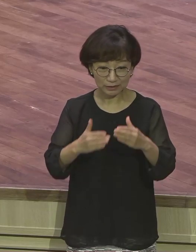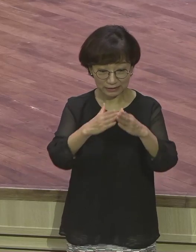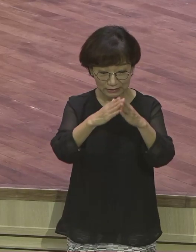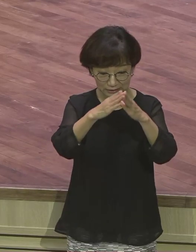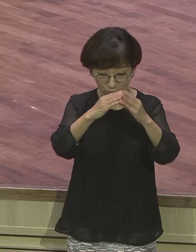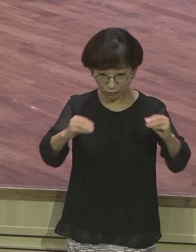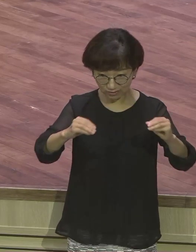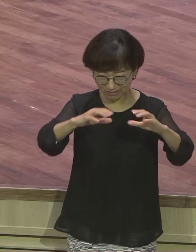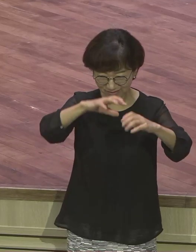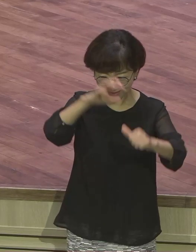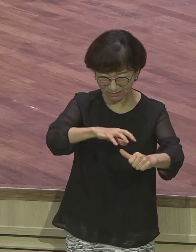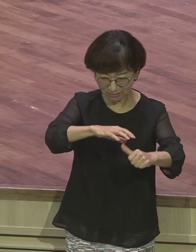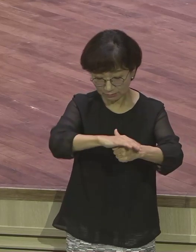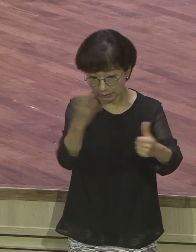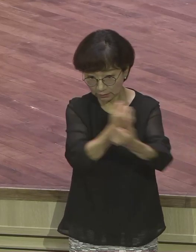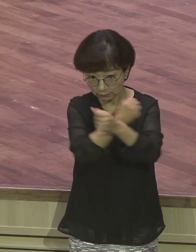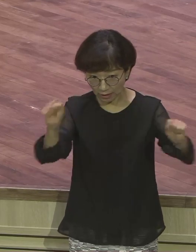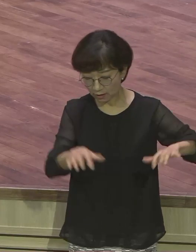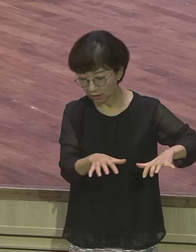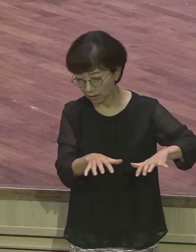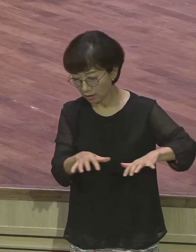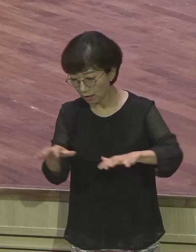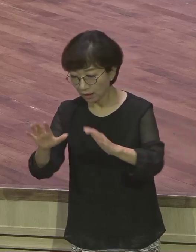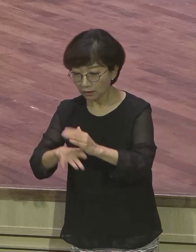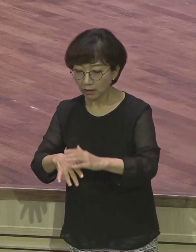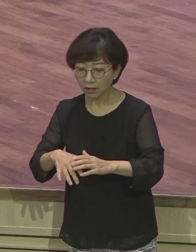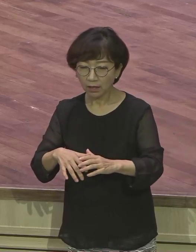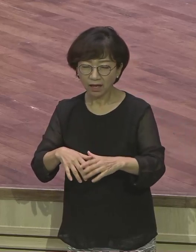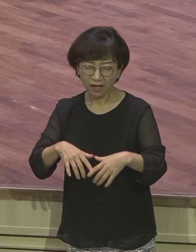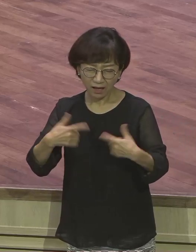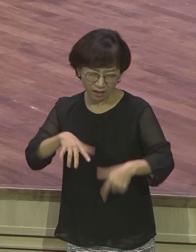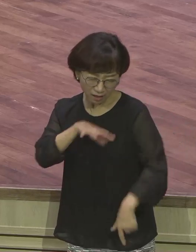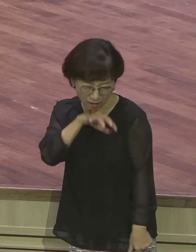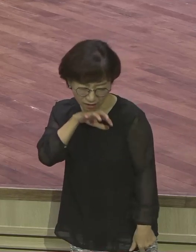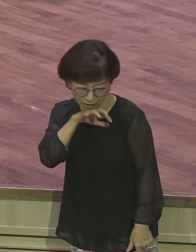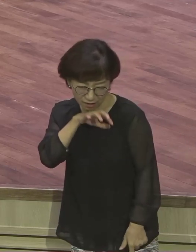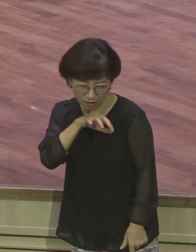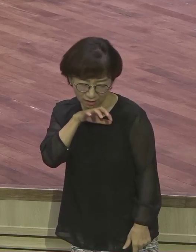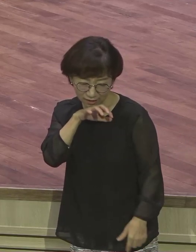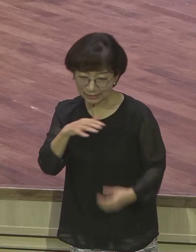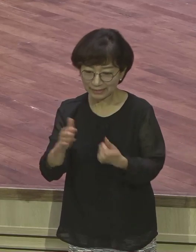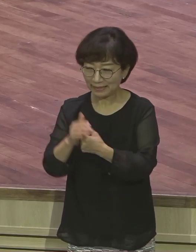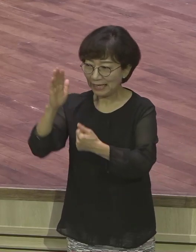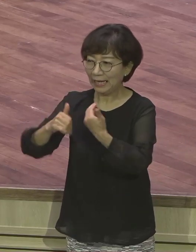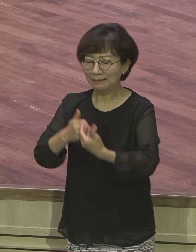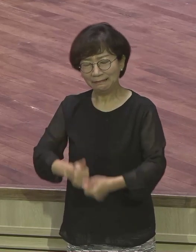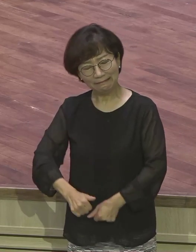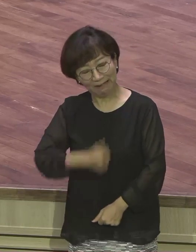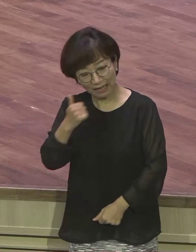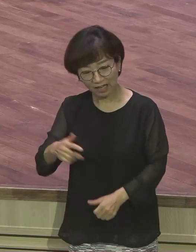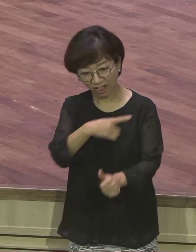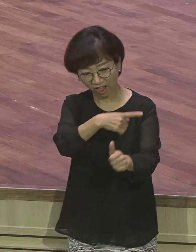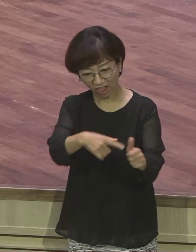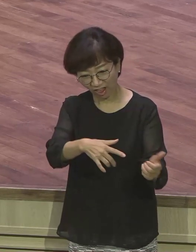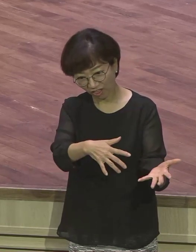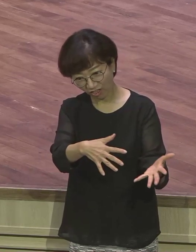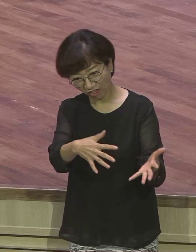다 죽여. 다 죽여. 나온 사람은 여우소 관리위에 다 죽였다고. 여러분요. 불평 원망. 이게 한국